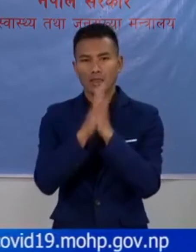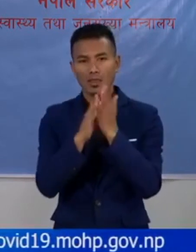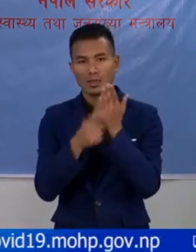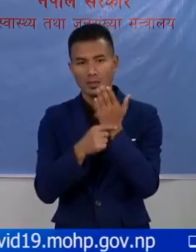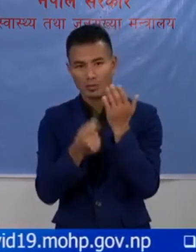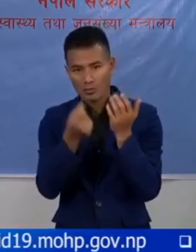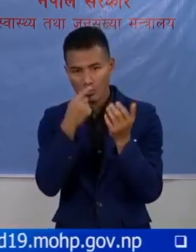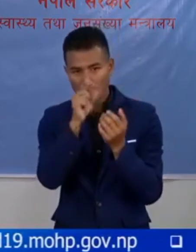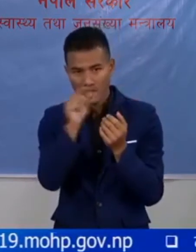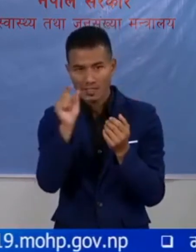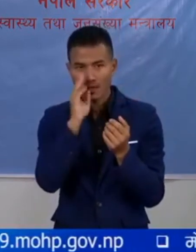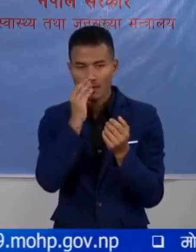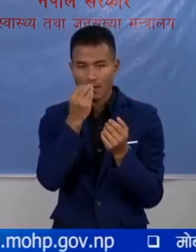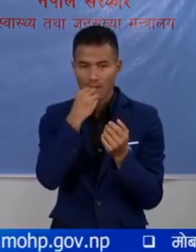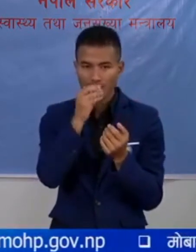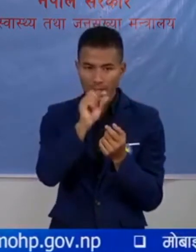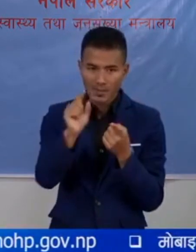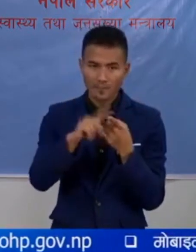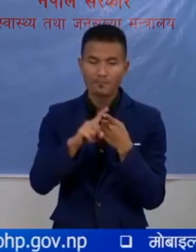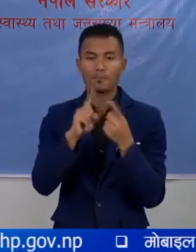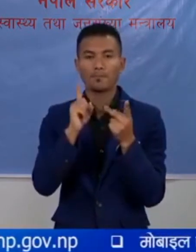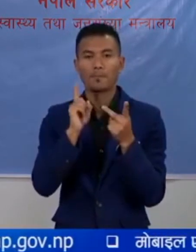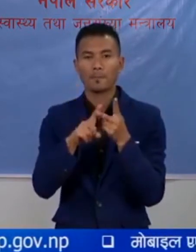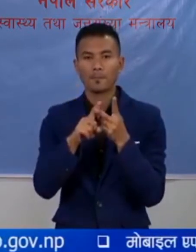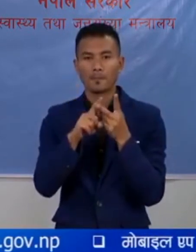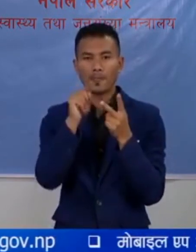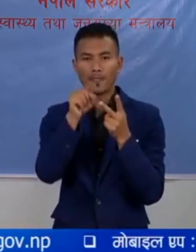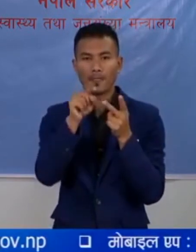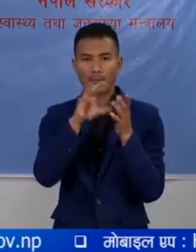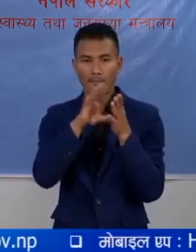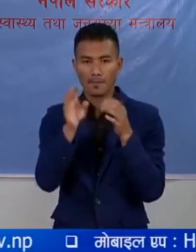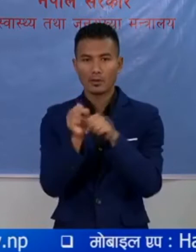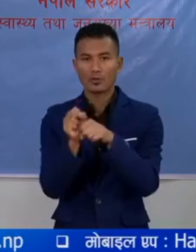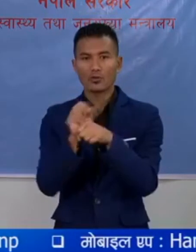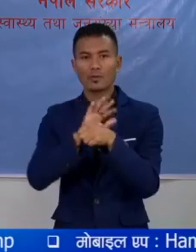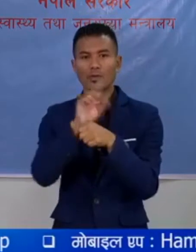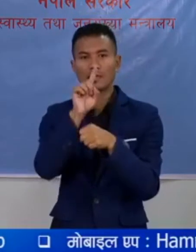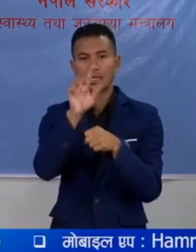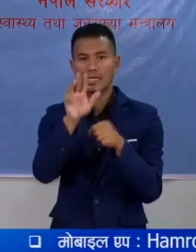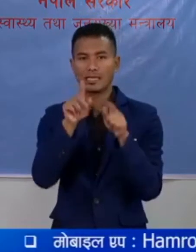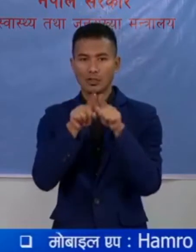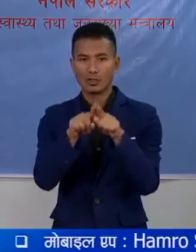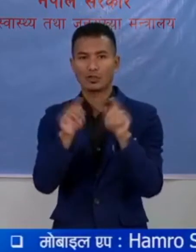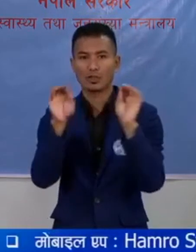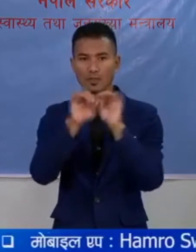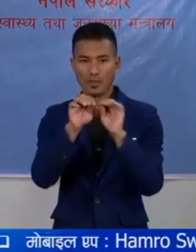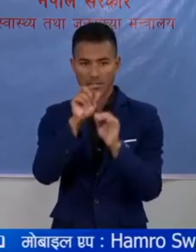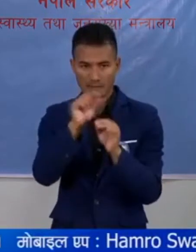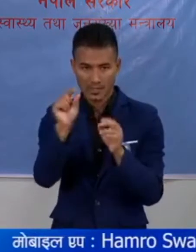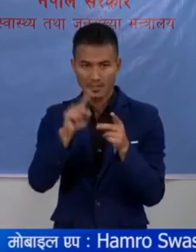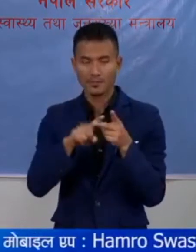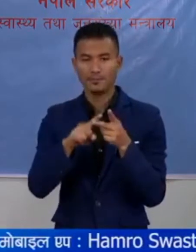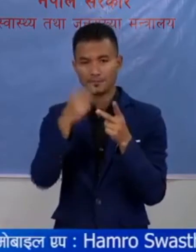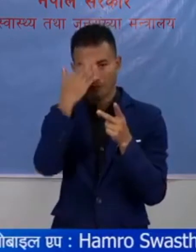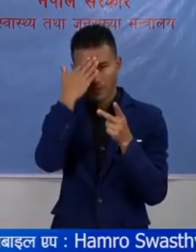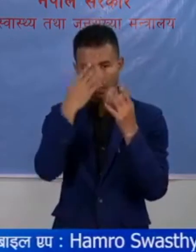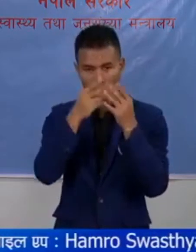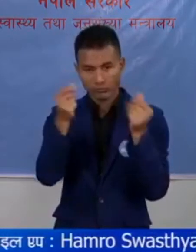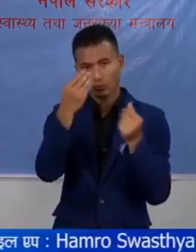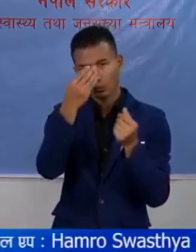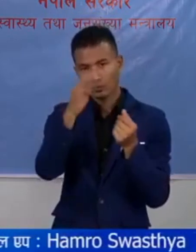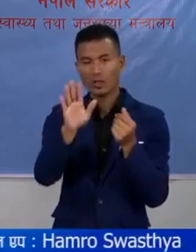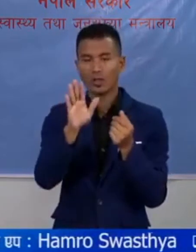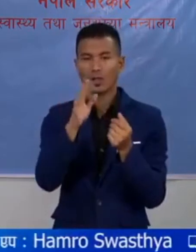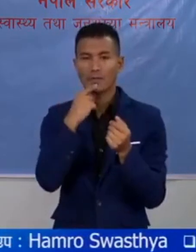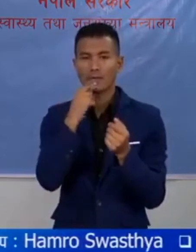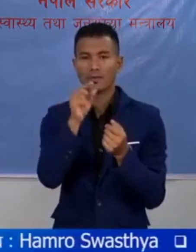लगायत का कुरा अरू को सेबन को कुरा तेसले कोबीड-19 संग को संबंद को कुरा तेले निको उन्चा बनने कुरा